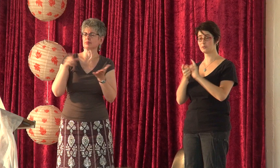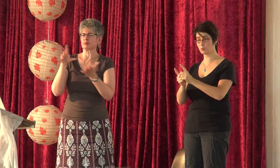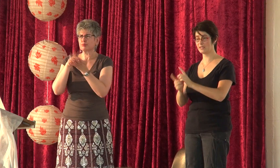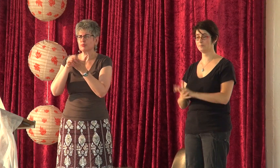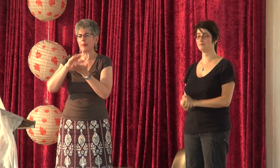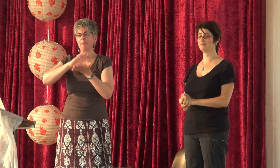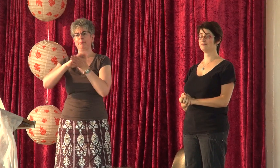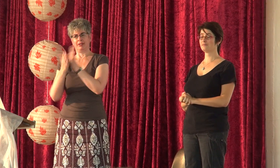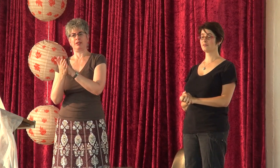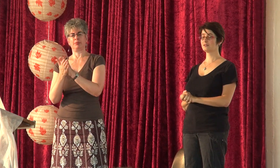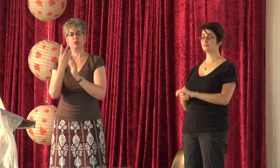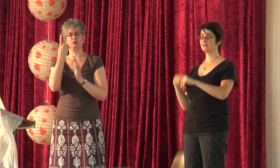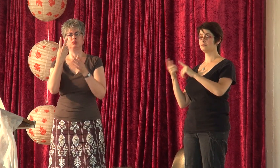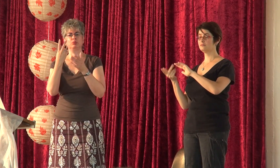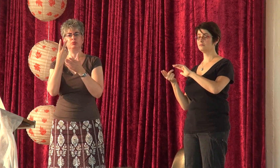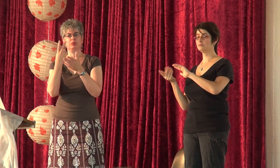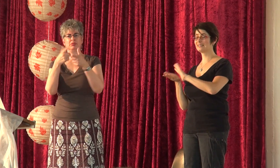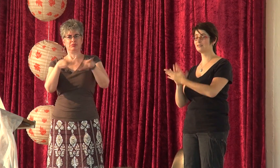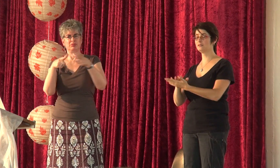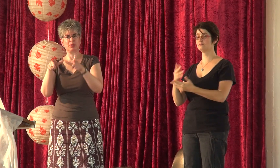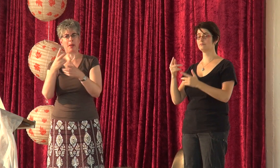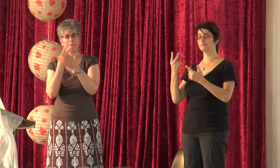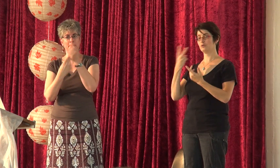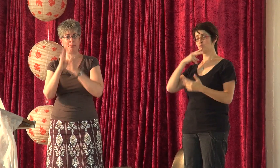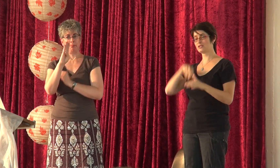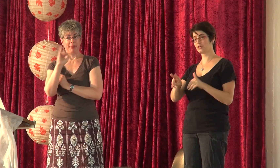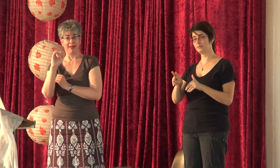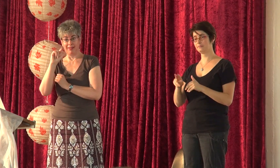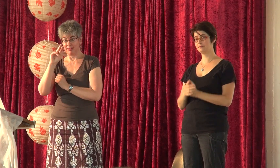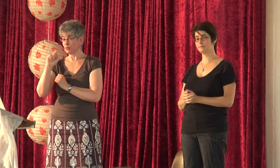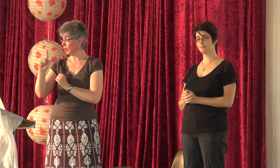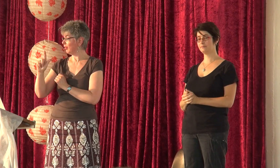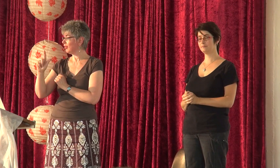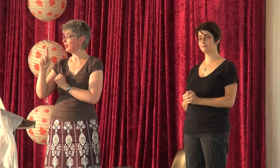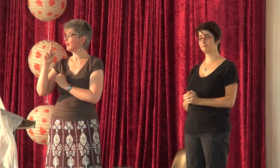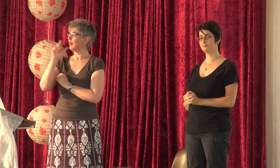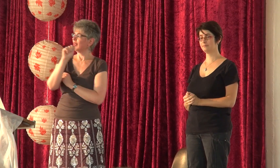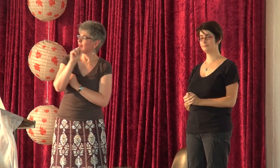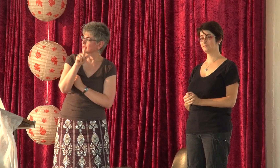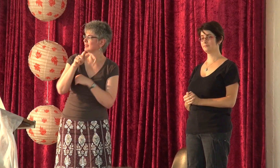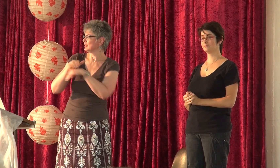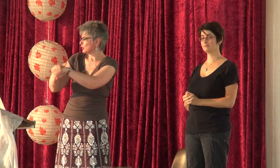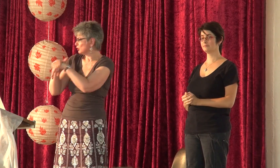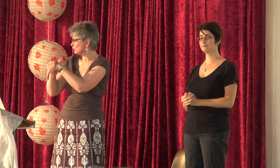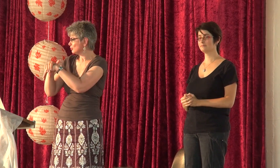שהיא דמל מתורימנים וליפוסיתה להיות ביולשוניים